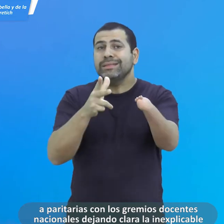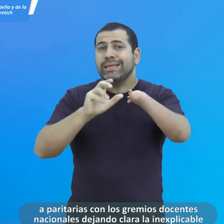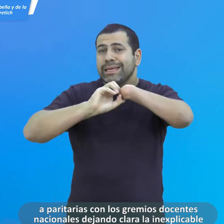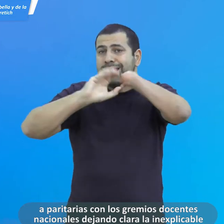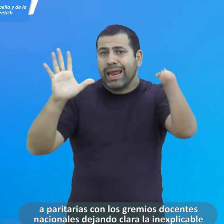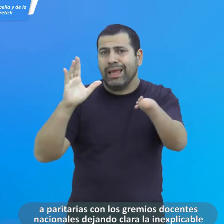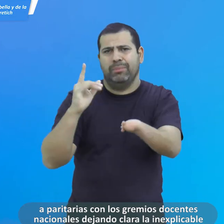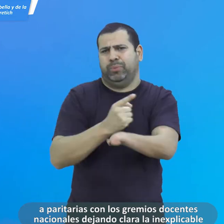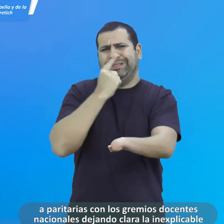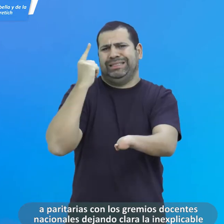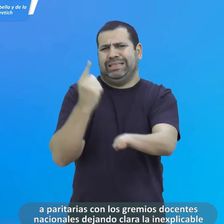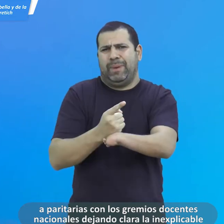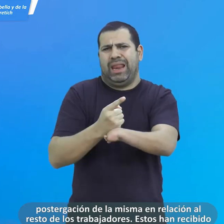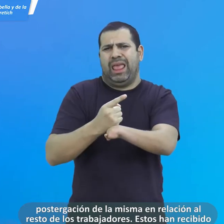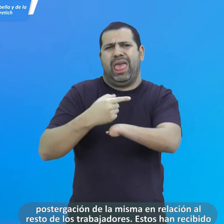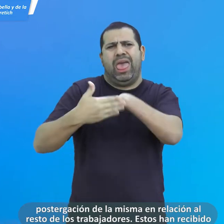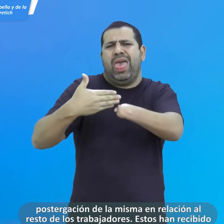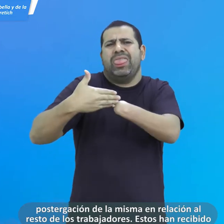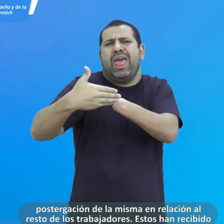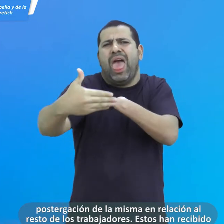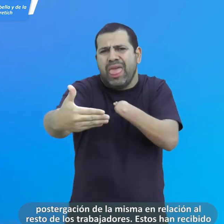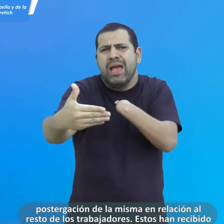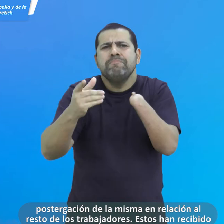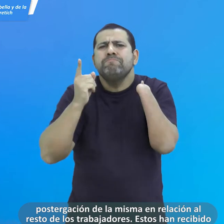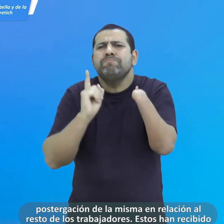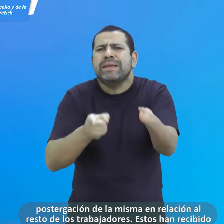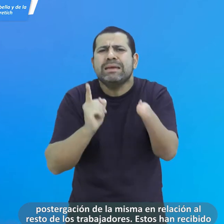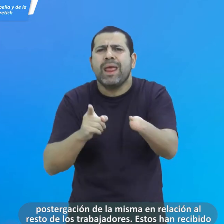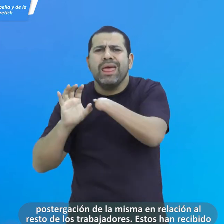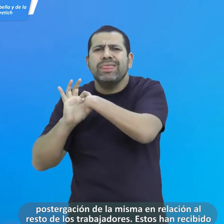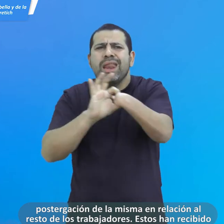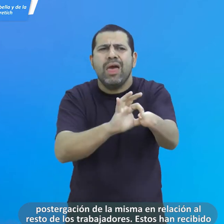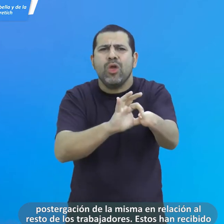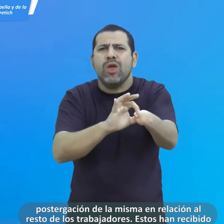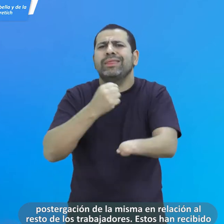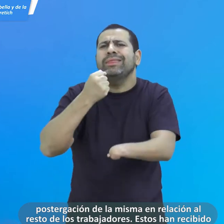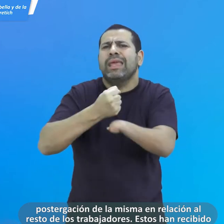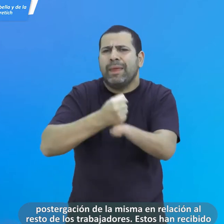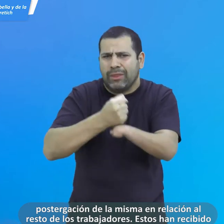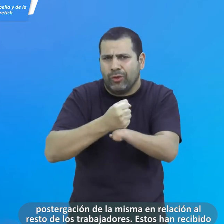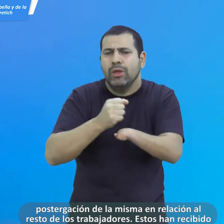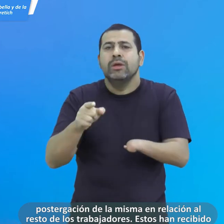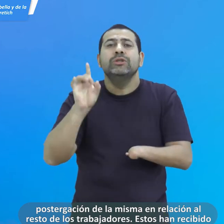dejando clara la inexplicable postergación de la misma en relación al resto de los trabajadores.